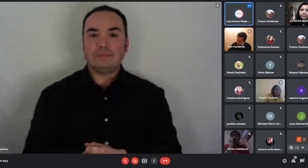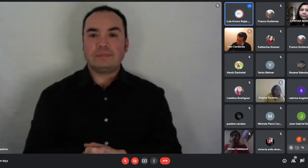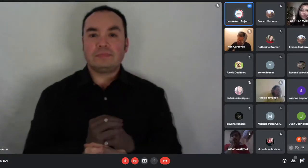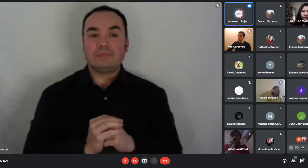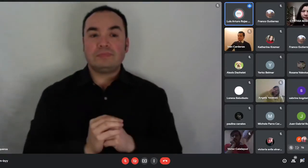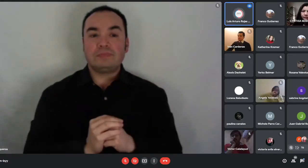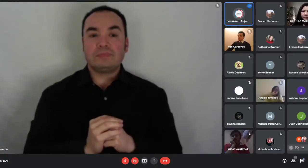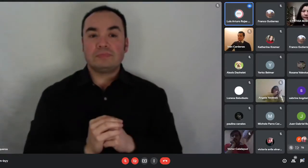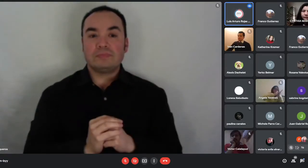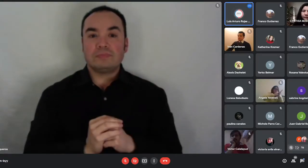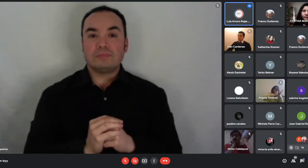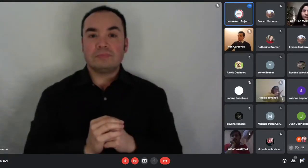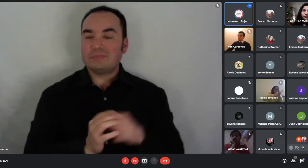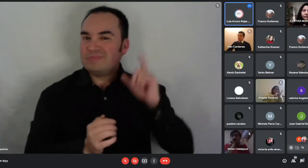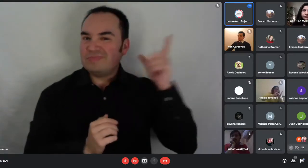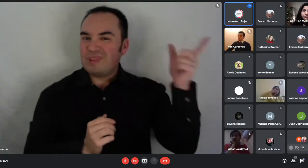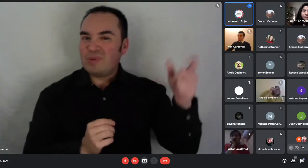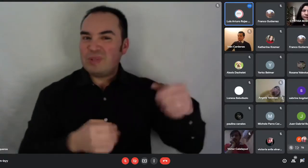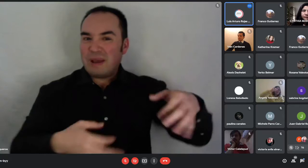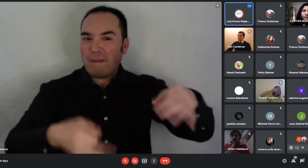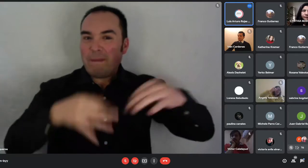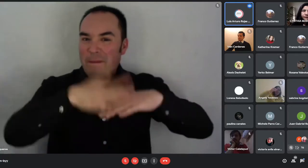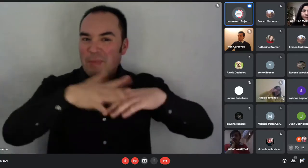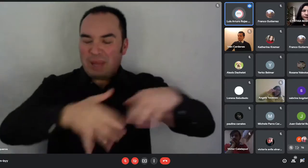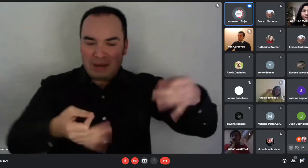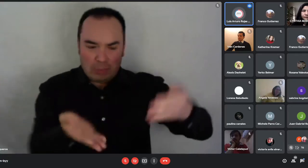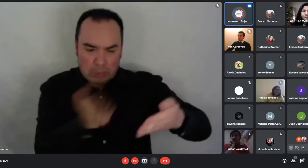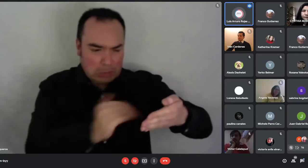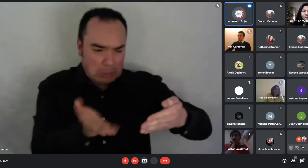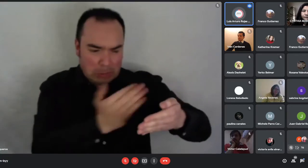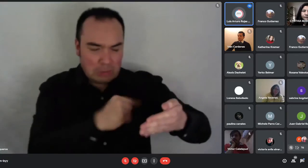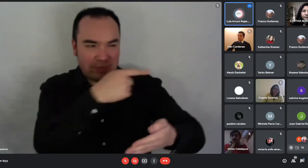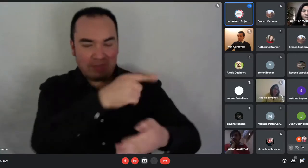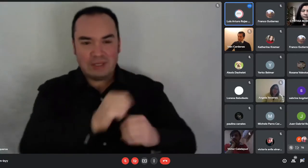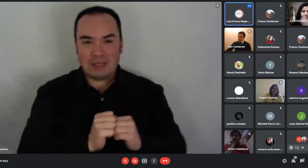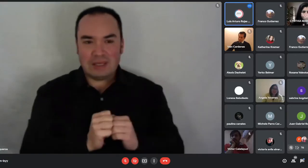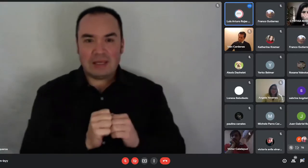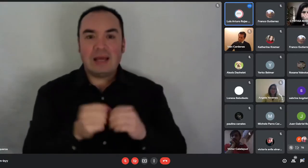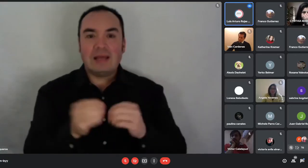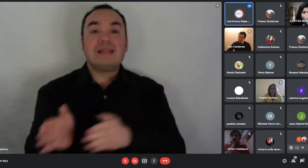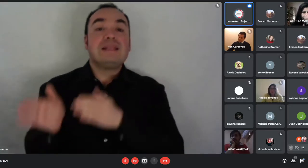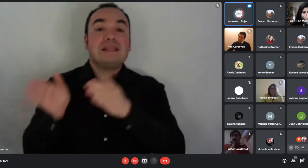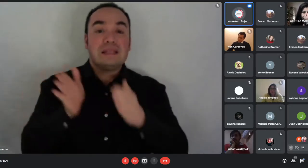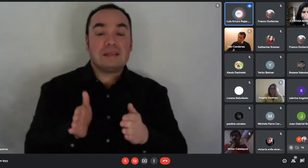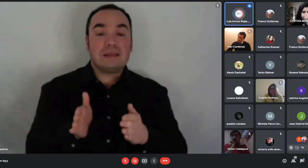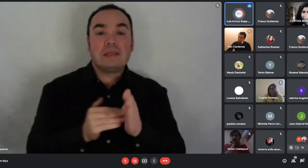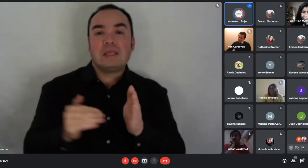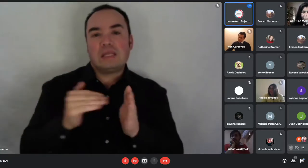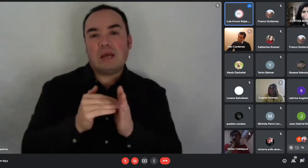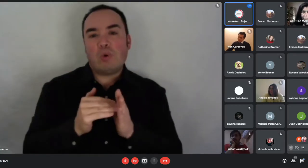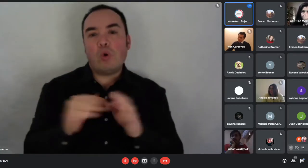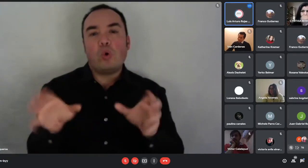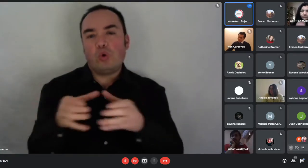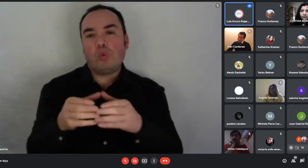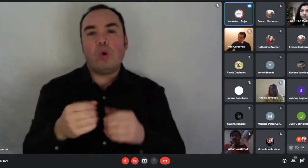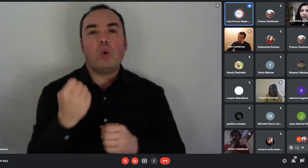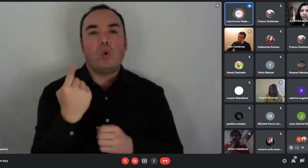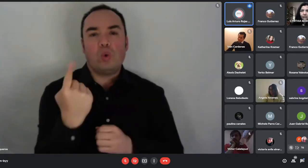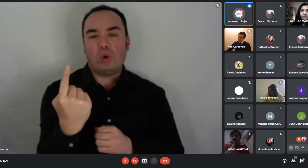Para el tramo 1, el ahorro mínimo son 40 unidades de fomento.